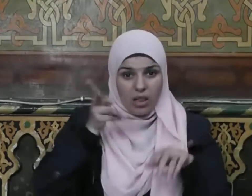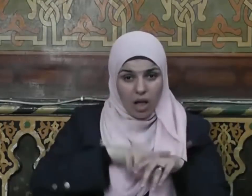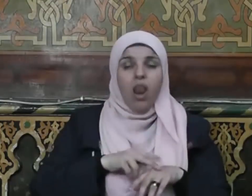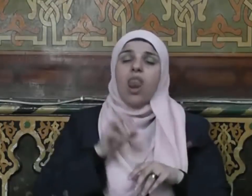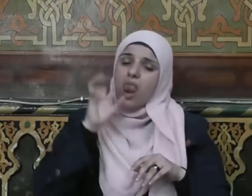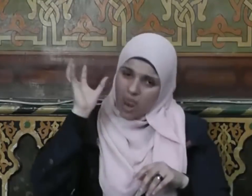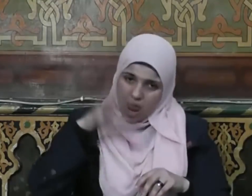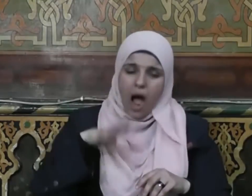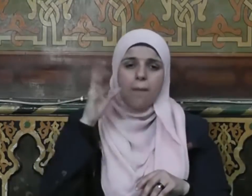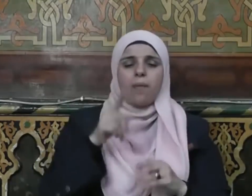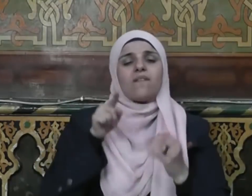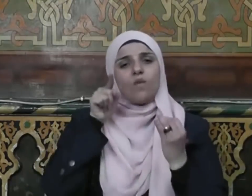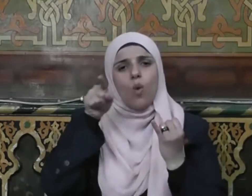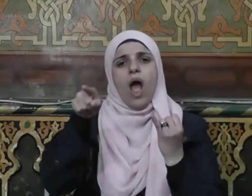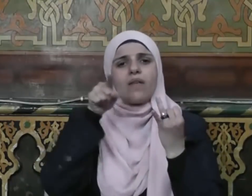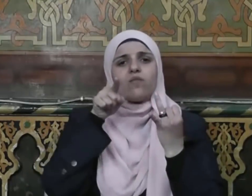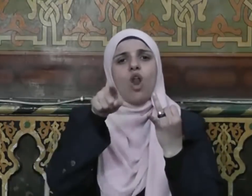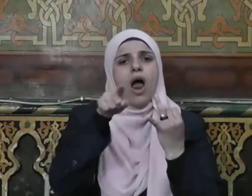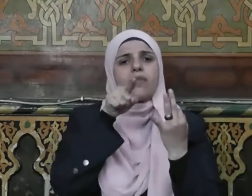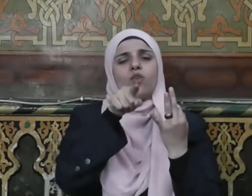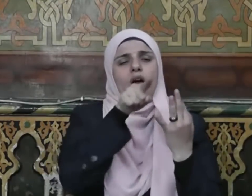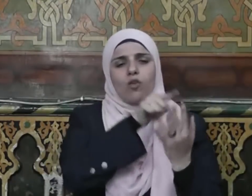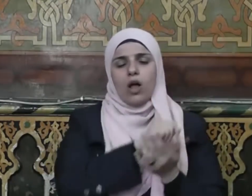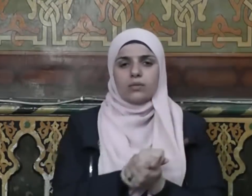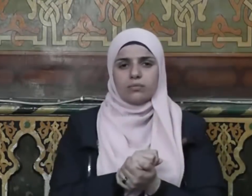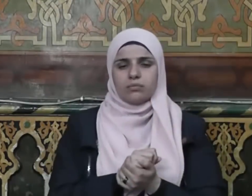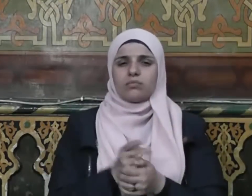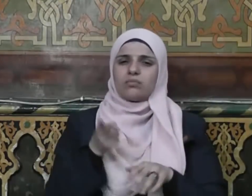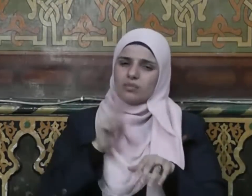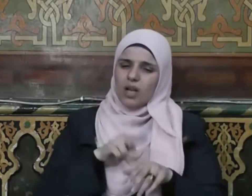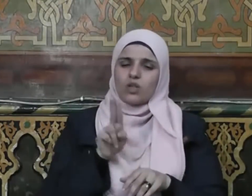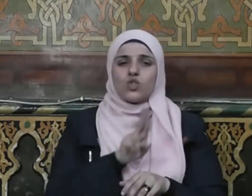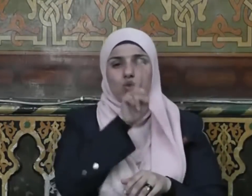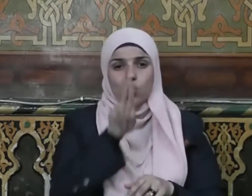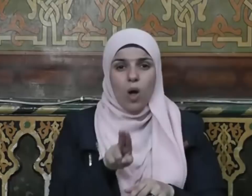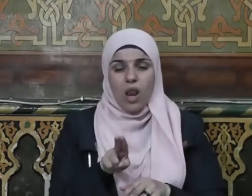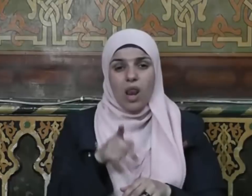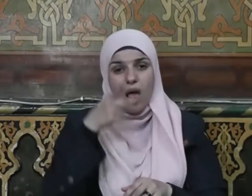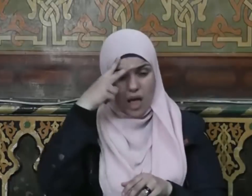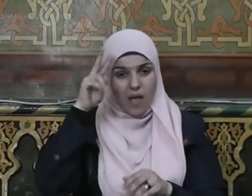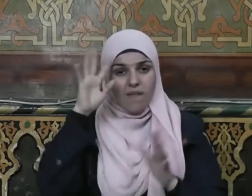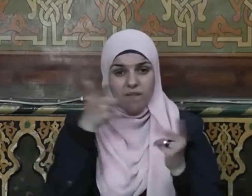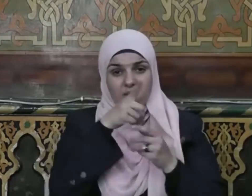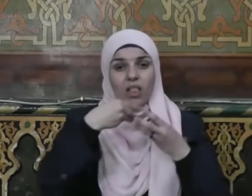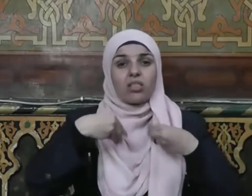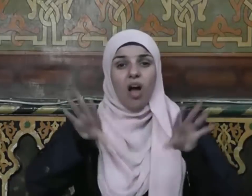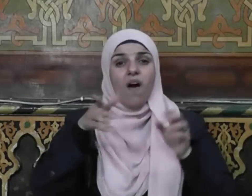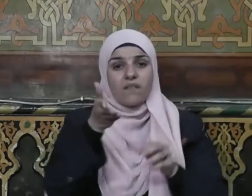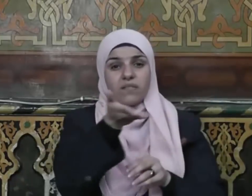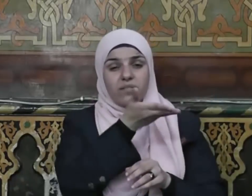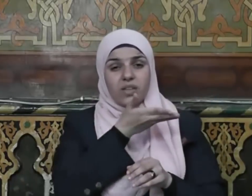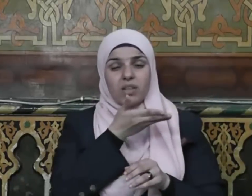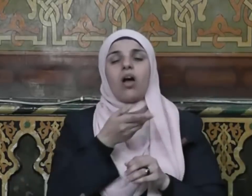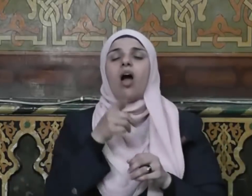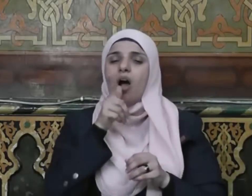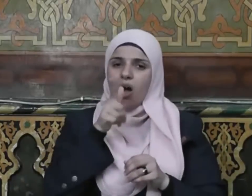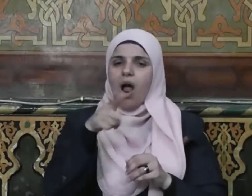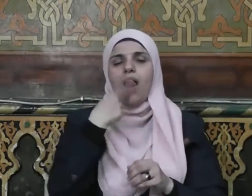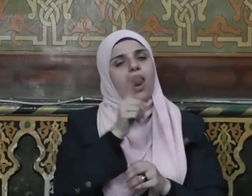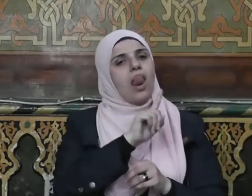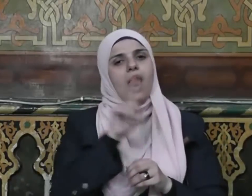قالوا